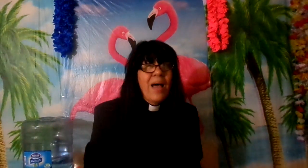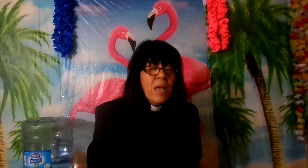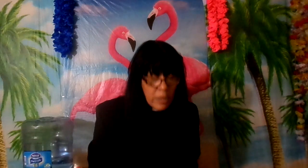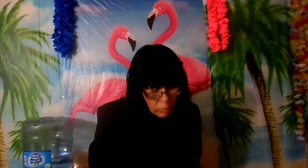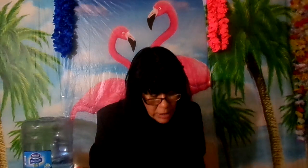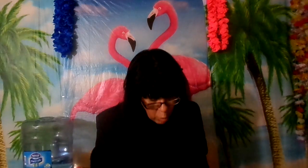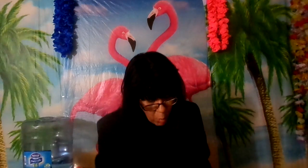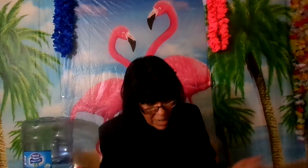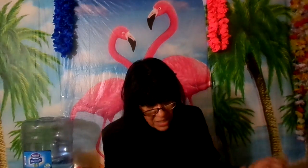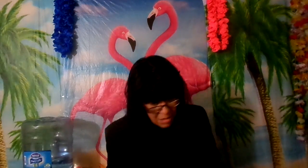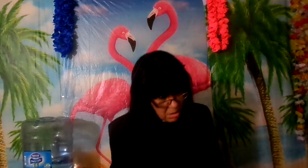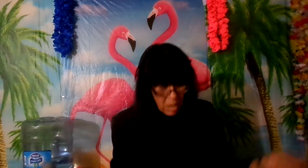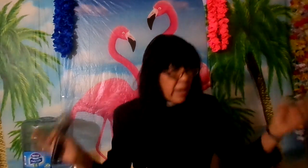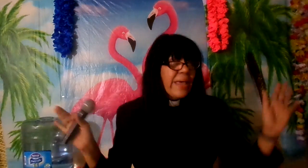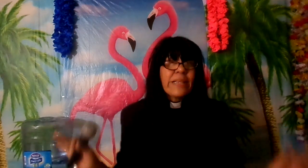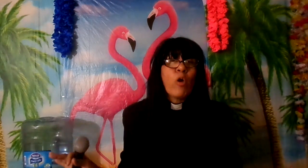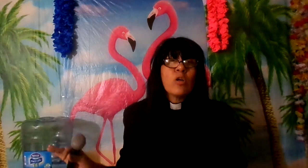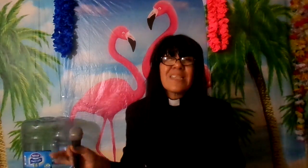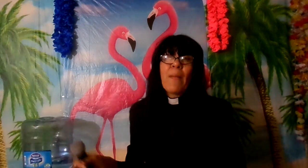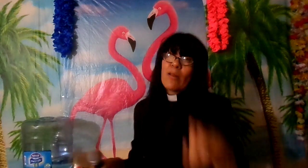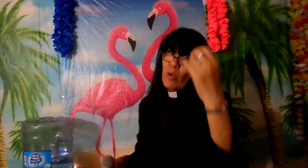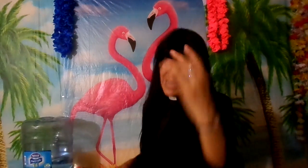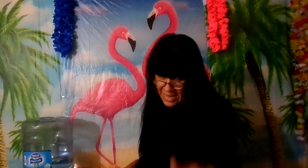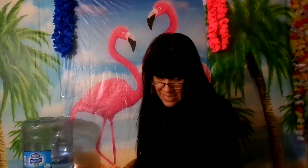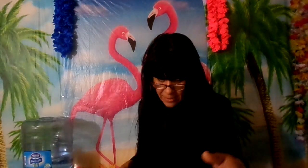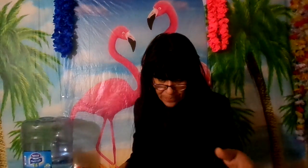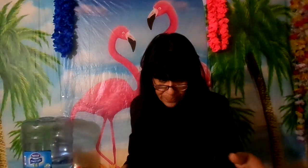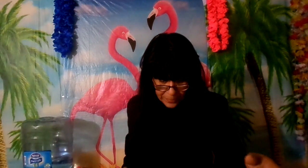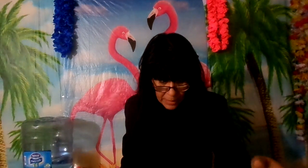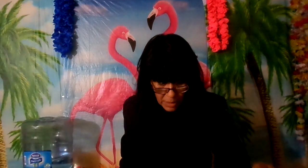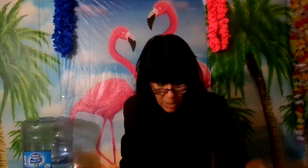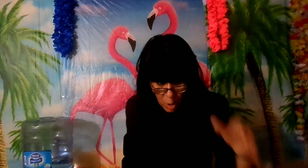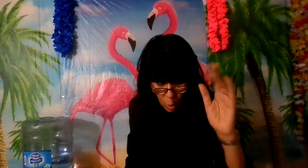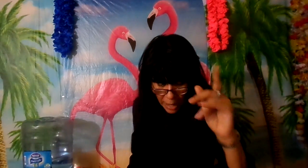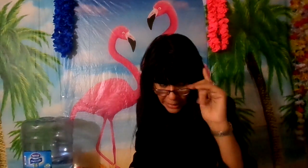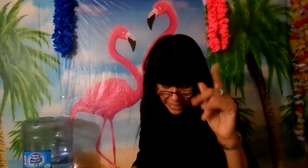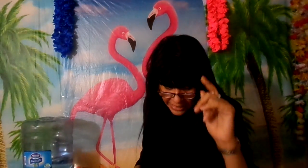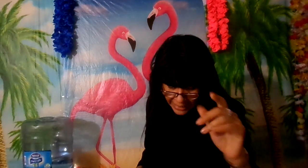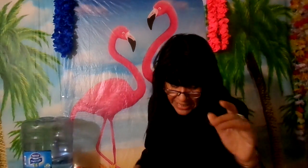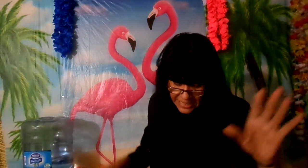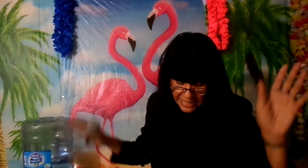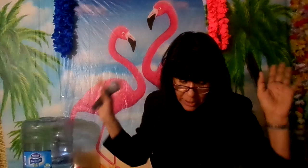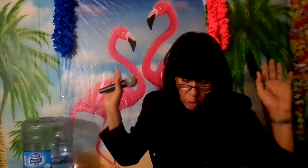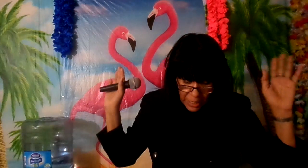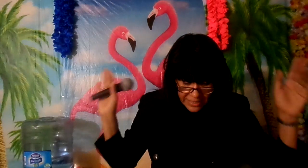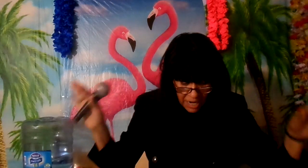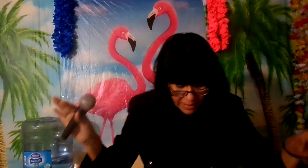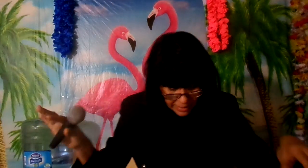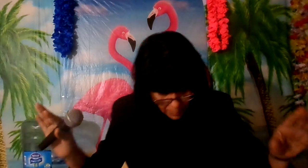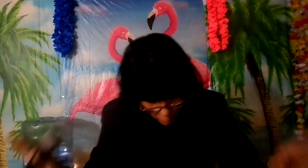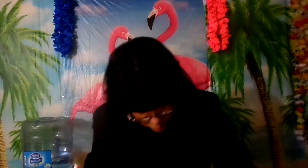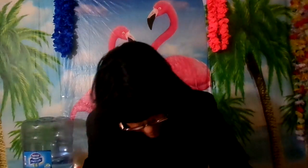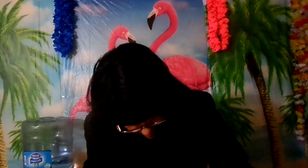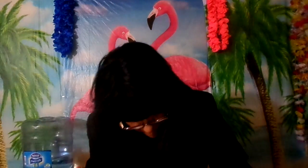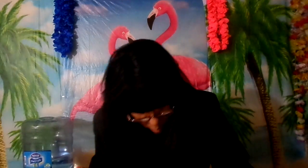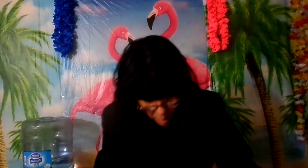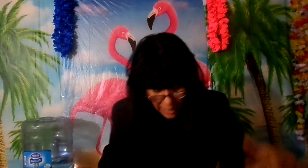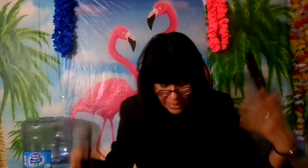y tú dices como así Dios sabe lo que él hace Juan indica que se le dio la llave del pozo del abismo y